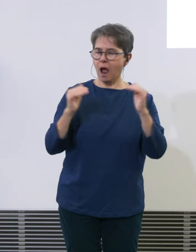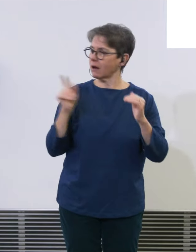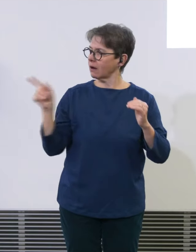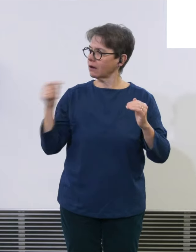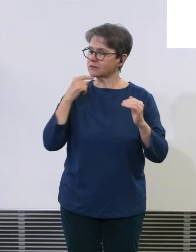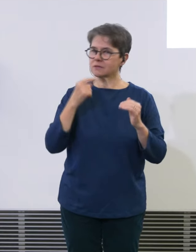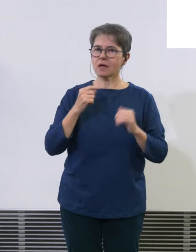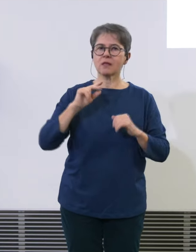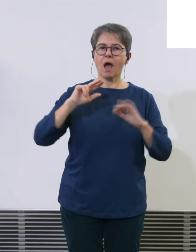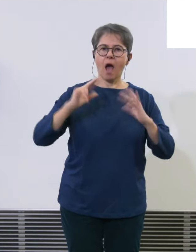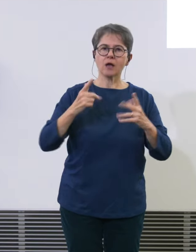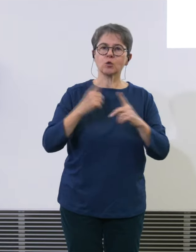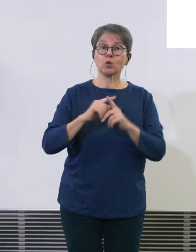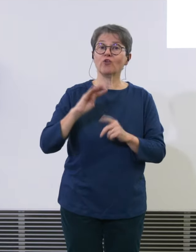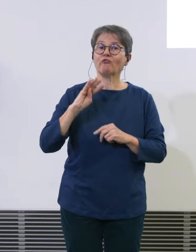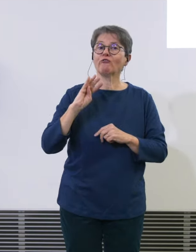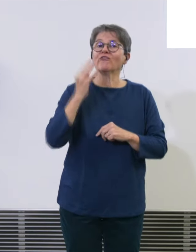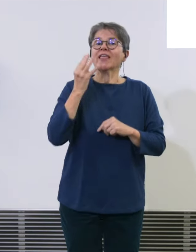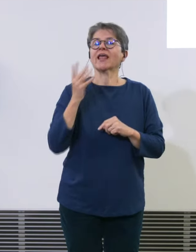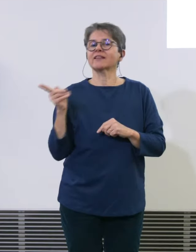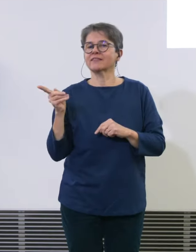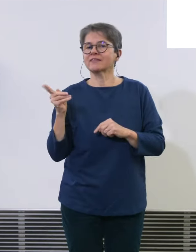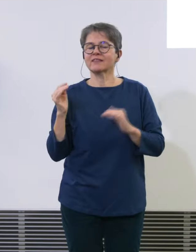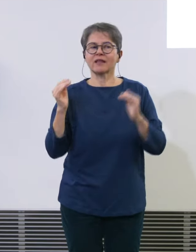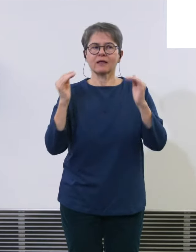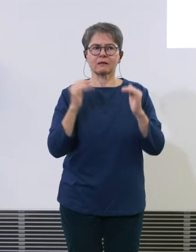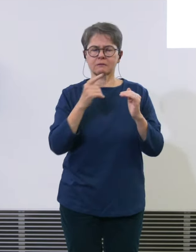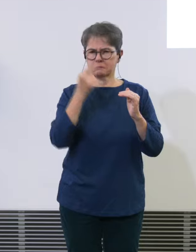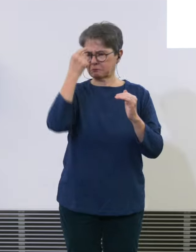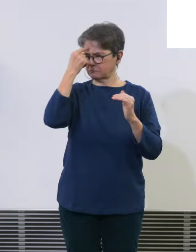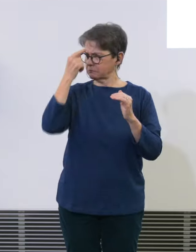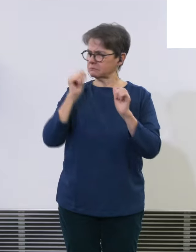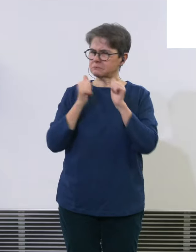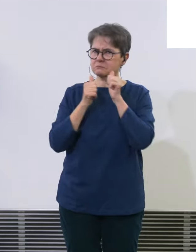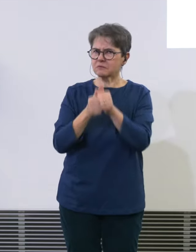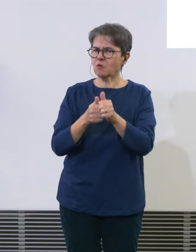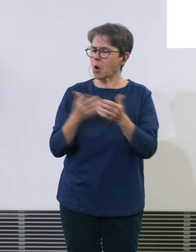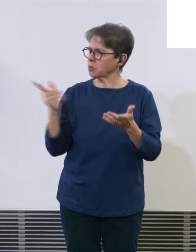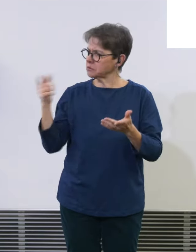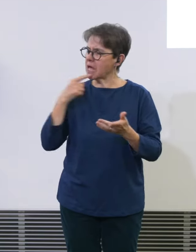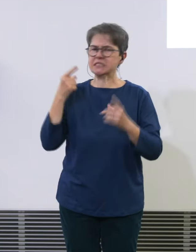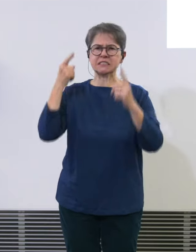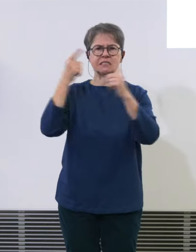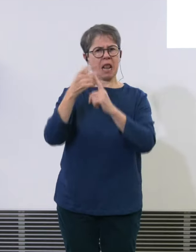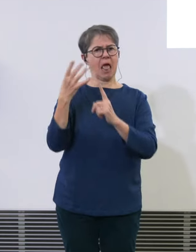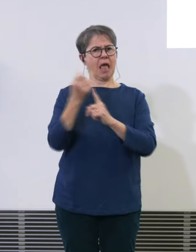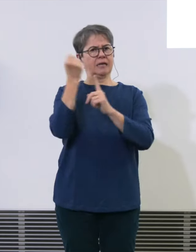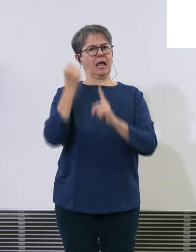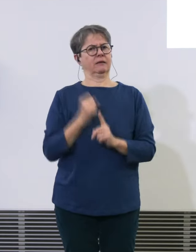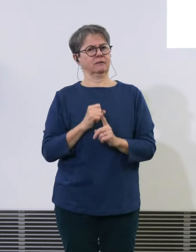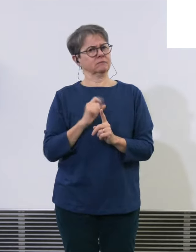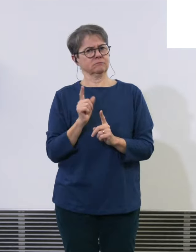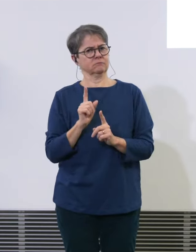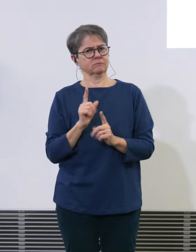Ich verstehe schlussfolge ich nicht kann Sie sagen die Ziele erreicht auch wenn ich vorgesehen wenn meine Leber hätten manchmal auch so aufgegriffen